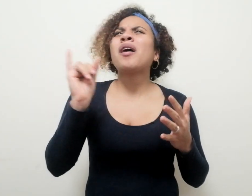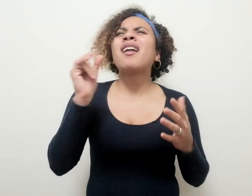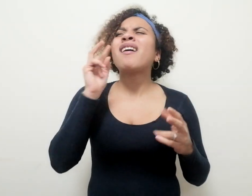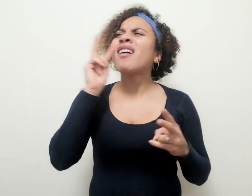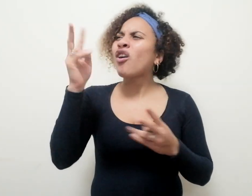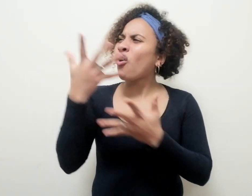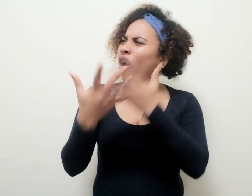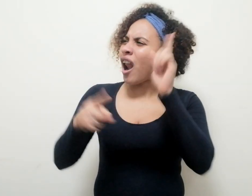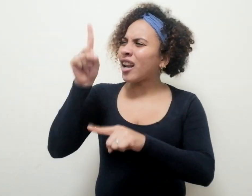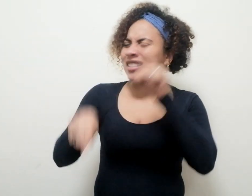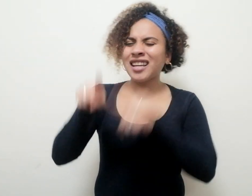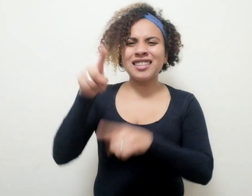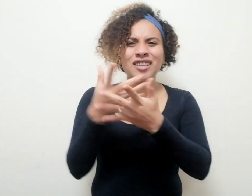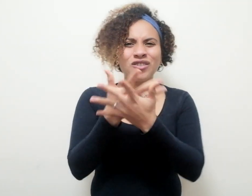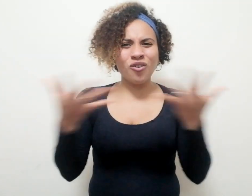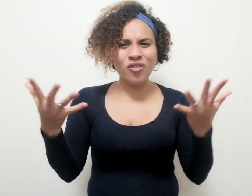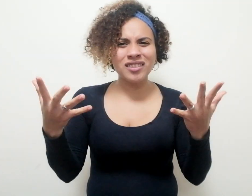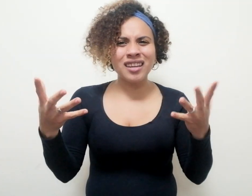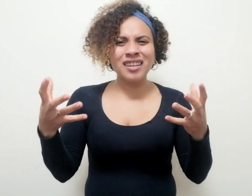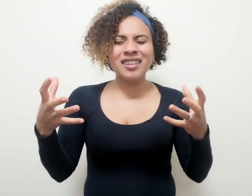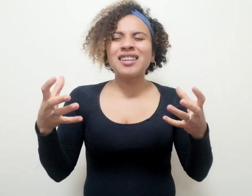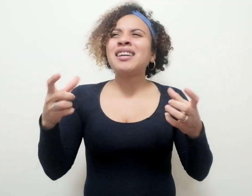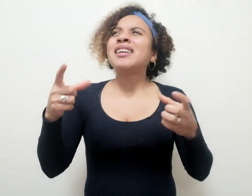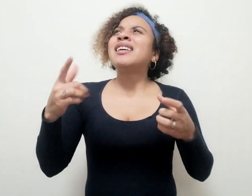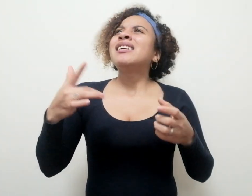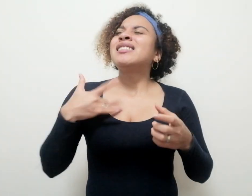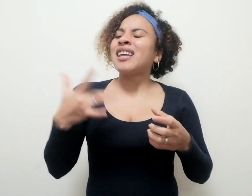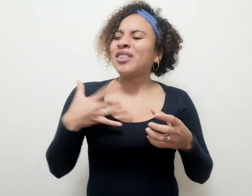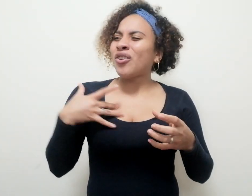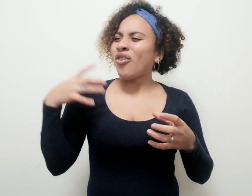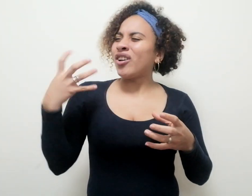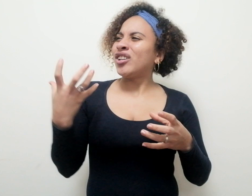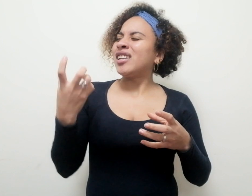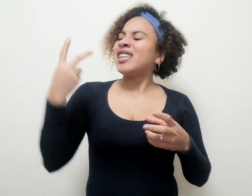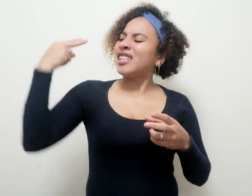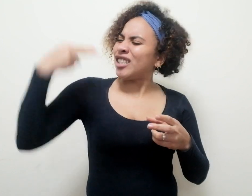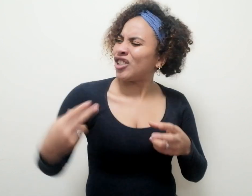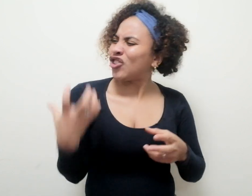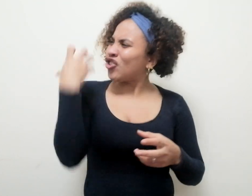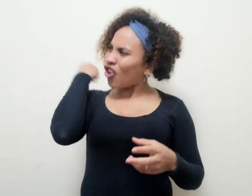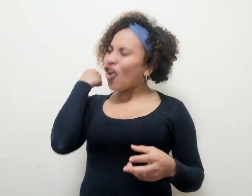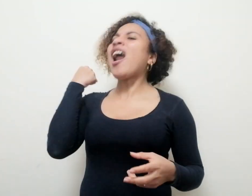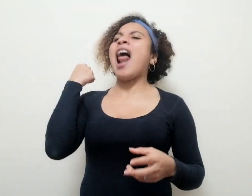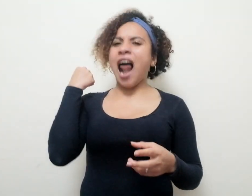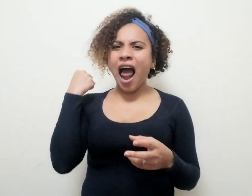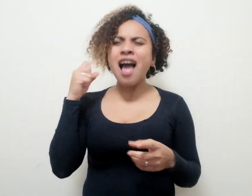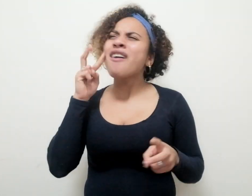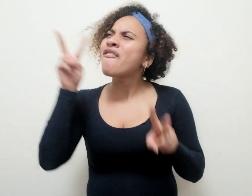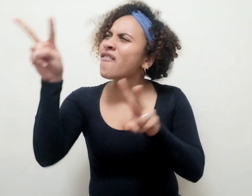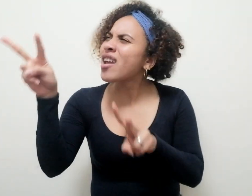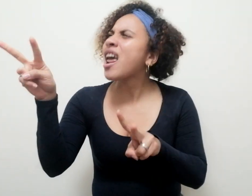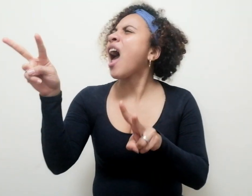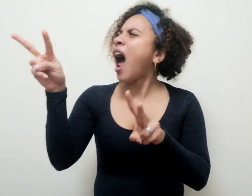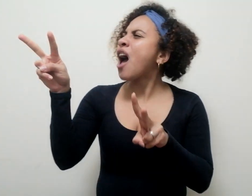arcaísmos o las superficies urbanas. C. Algo que tiene apariencia estructural,